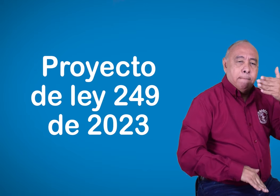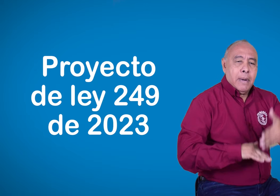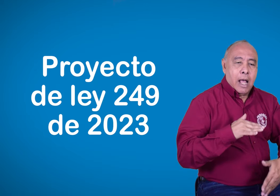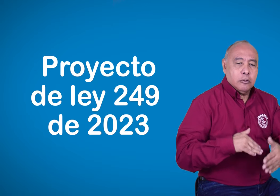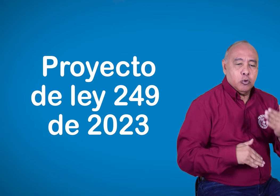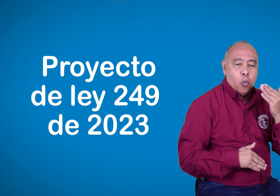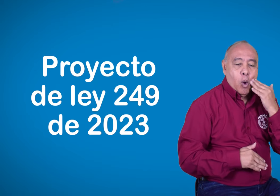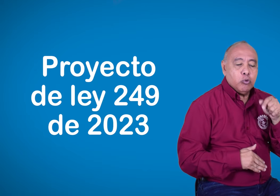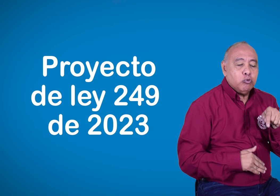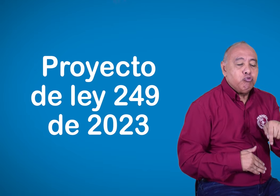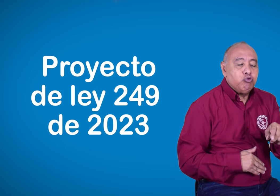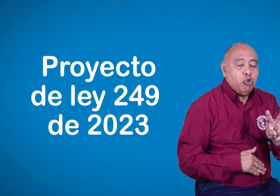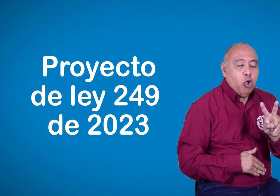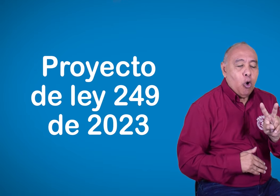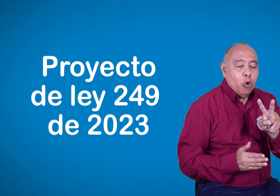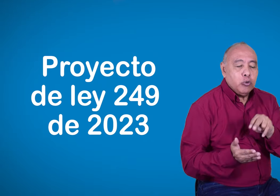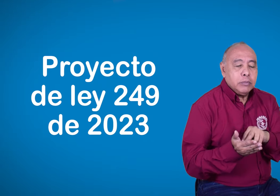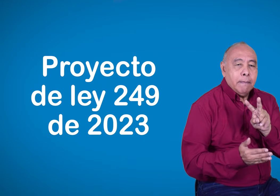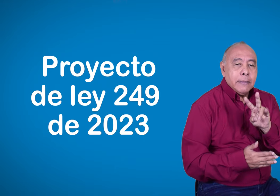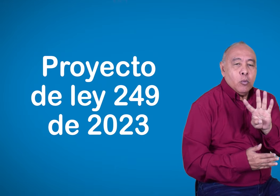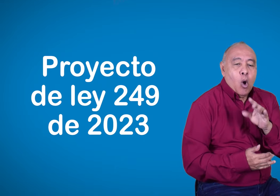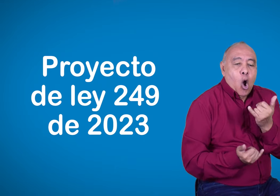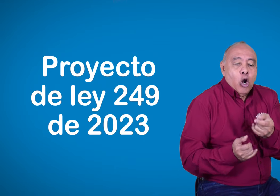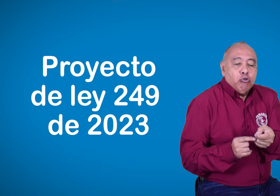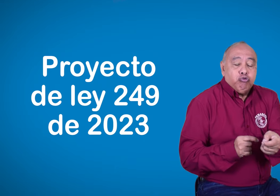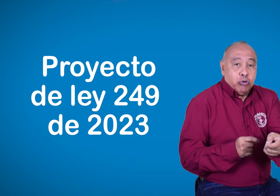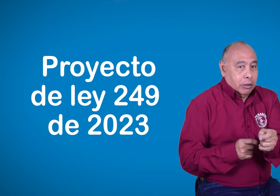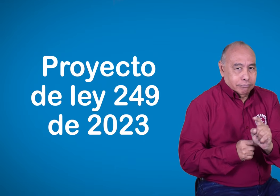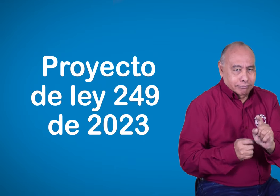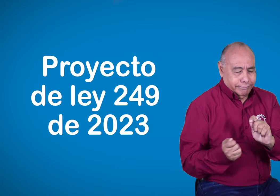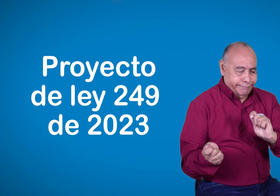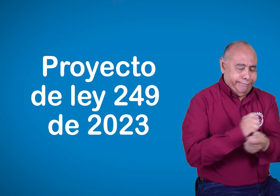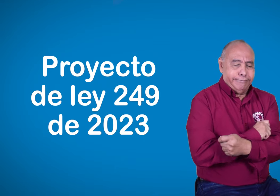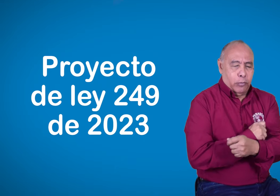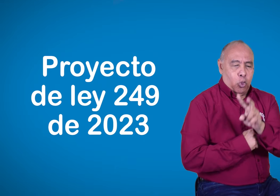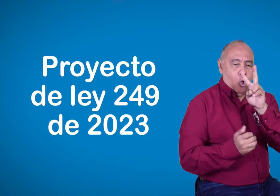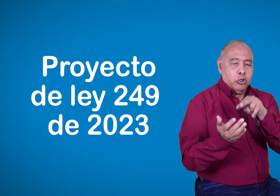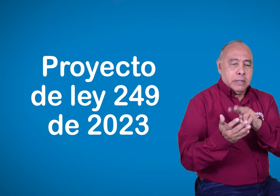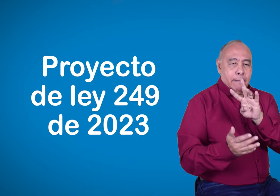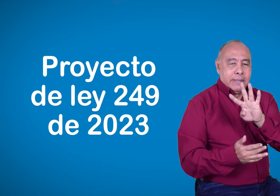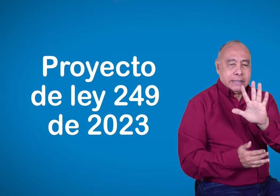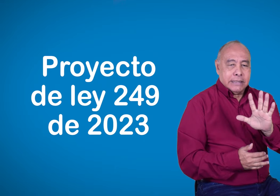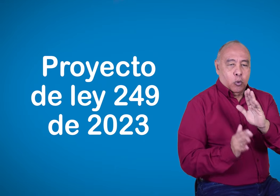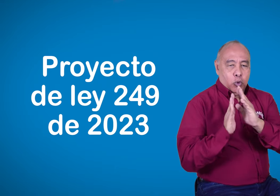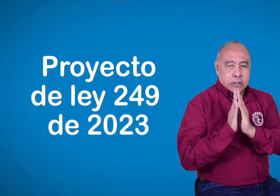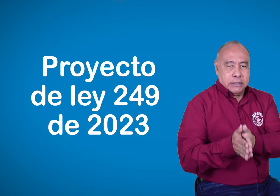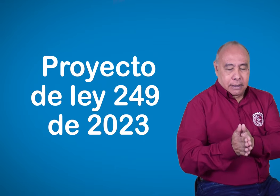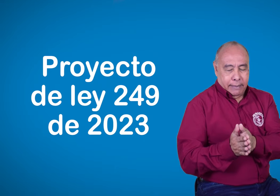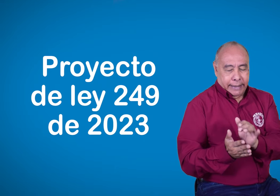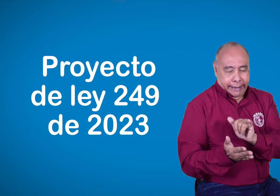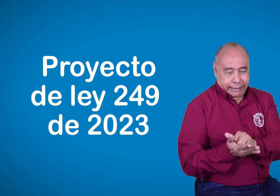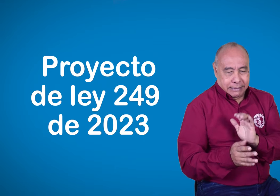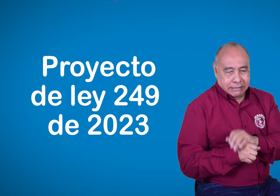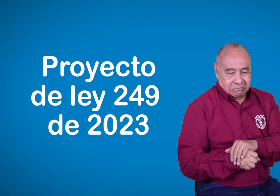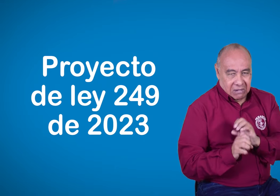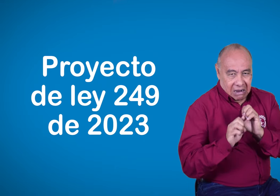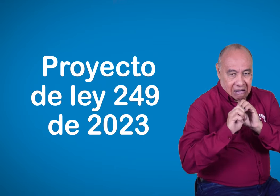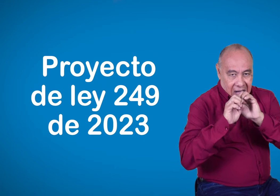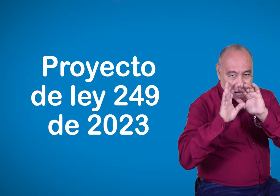hasta diciembre del año 2025. Esa es la información para aclarar este proceso. Por otro lado, hay una